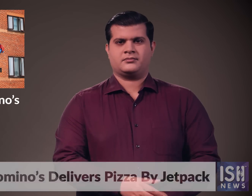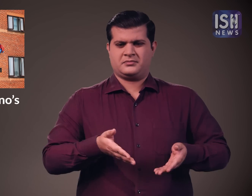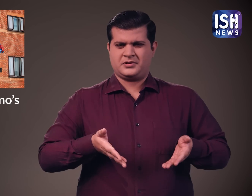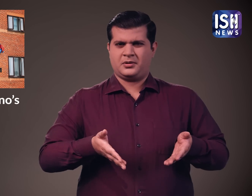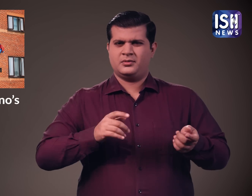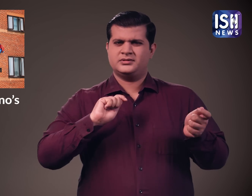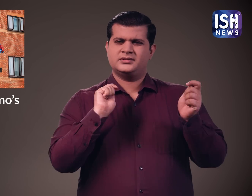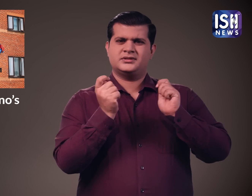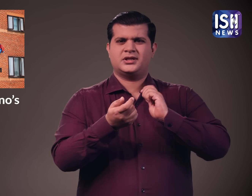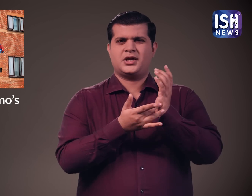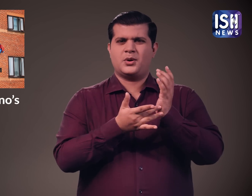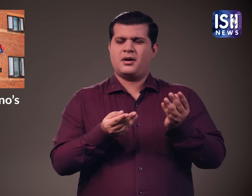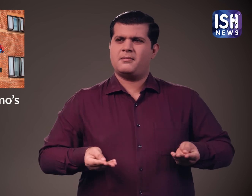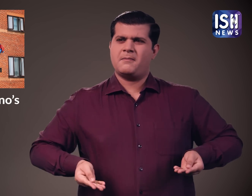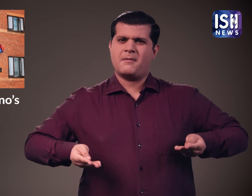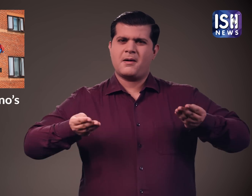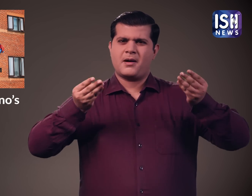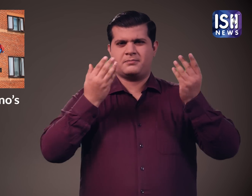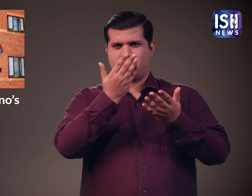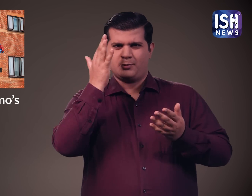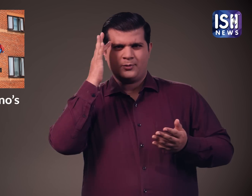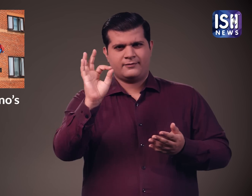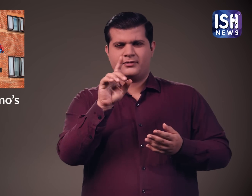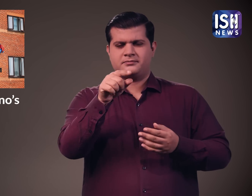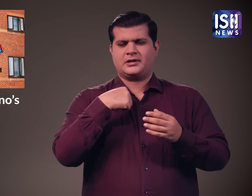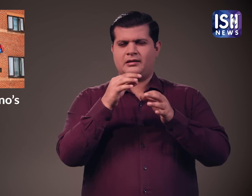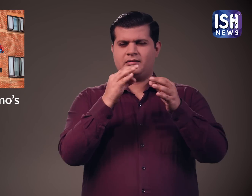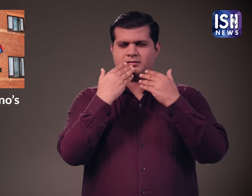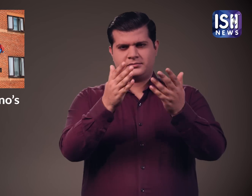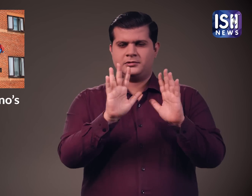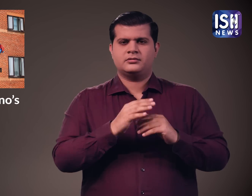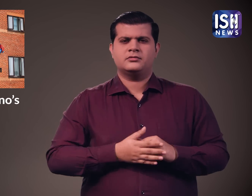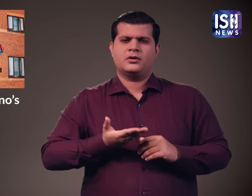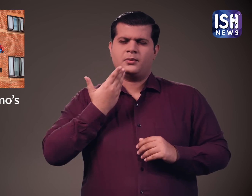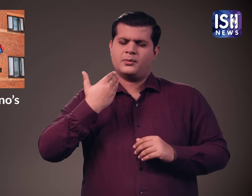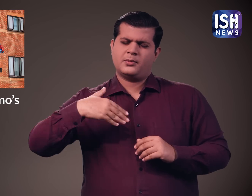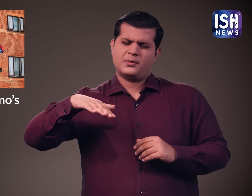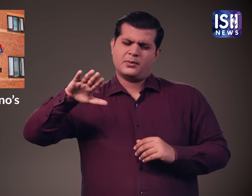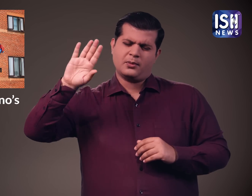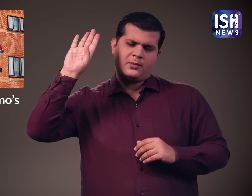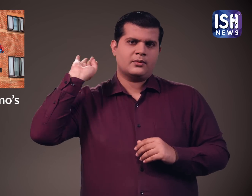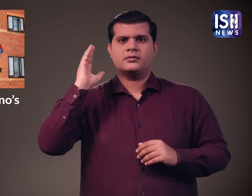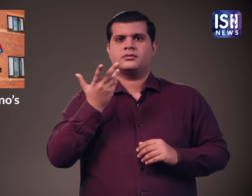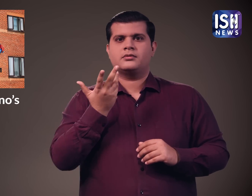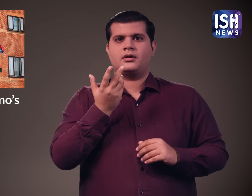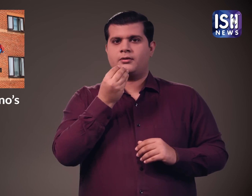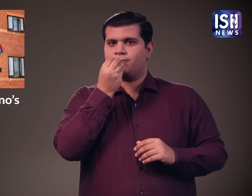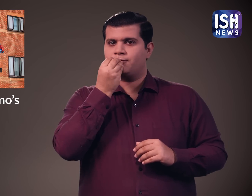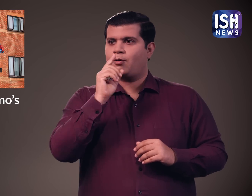आज कर टेक्नलोजी बहुत एडवांस हो गई है ये तो आप सभी जानते ही है पहले खाना ओर्डर करने के लिए हमें रेस्टरांट को